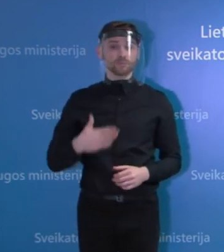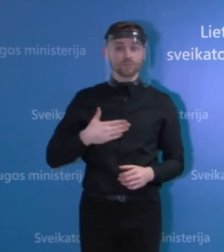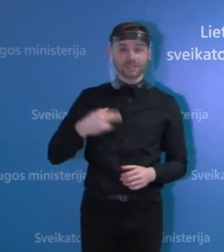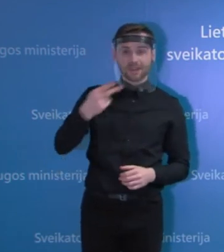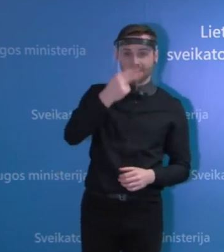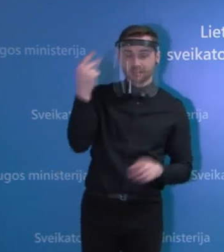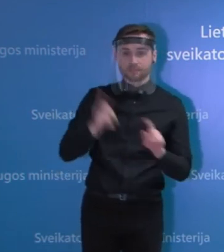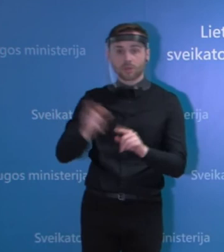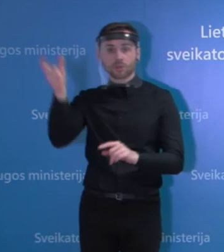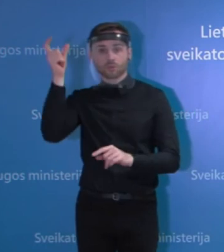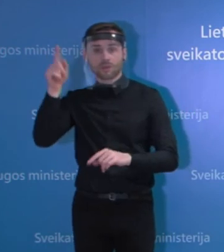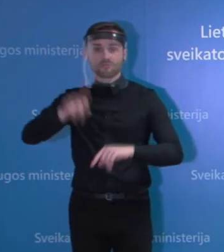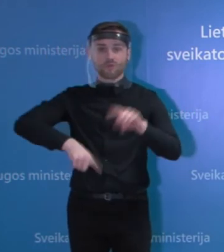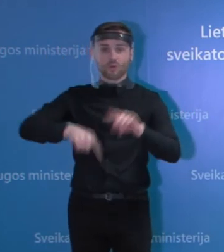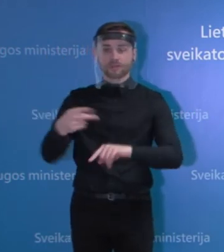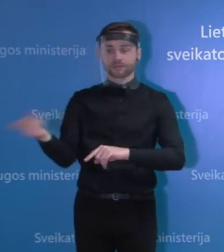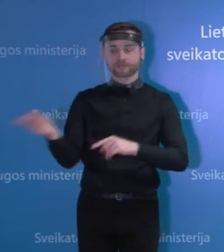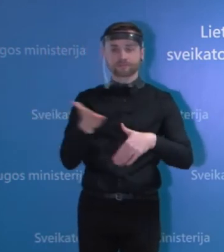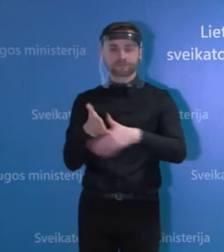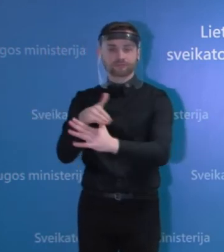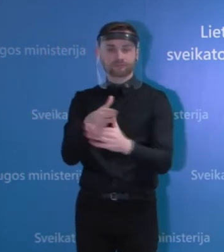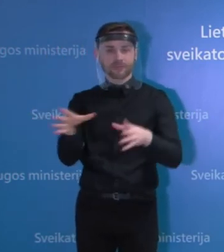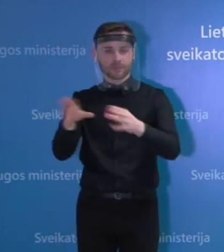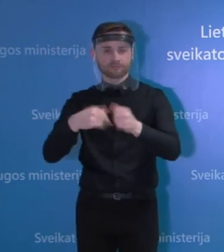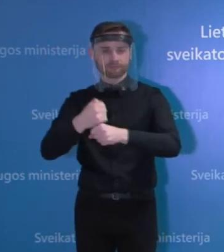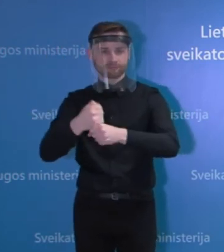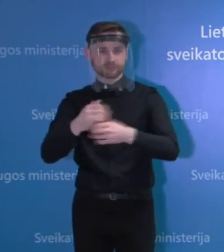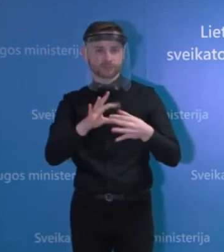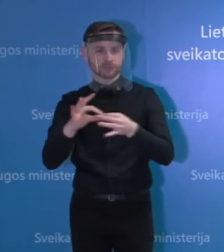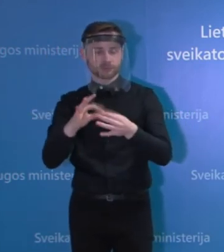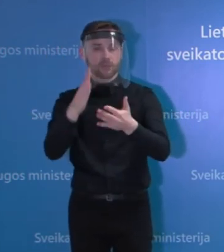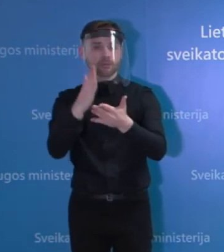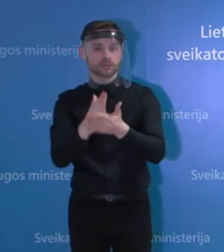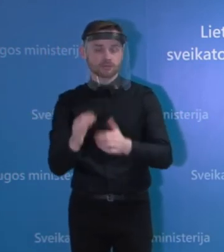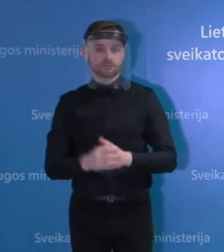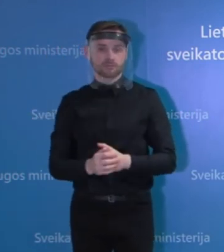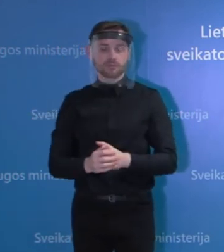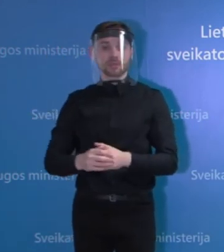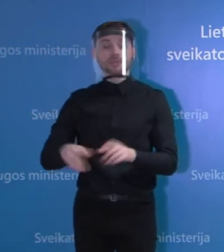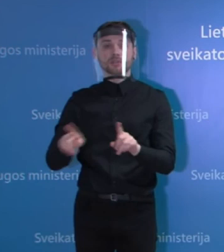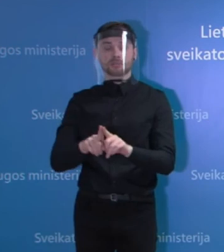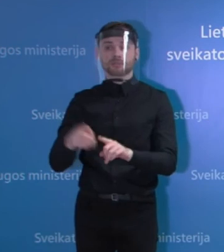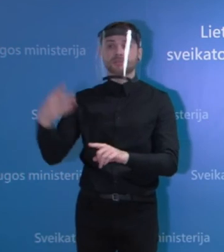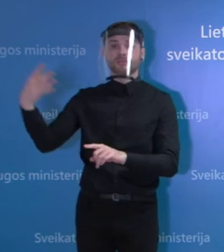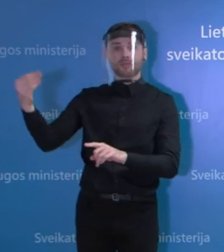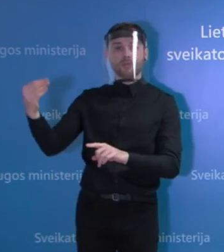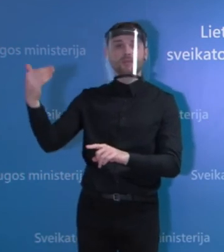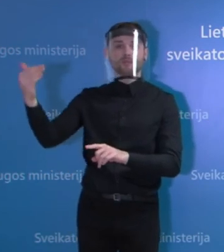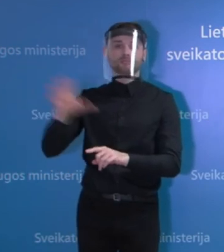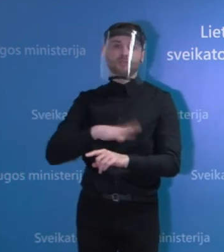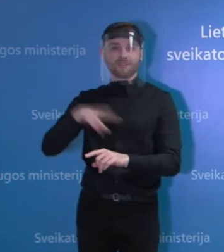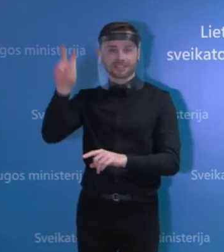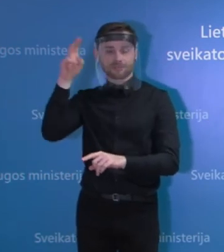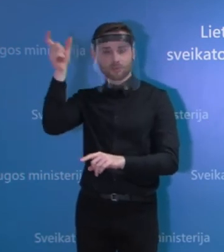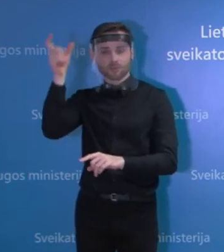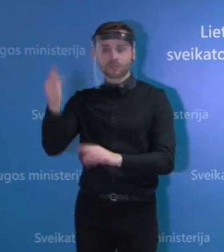diplomatai bendrauja, tarpusavį bendradarbiauja. Mes tikrai gerbiam šalių apsisprendimus, kurios,